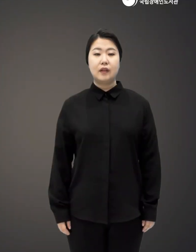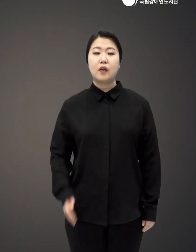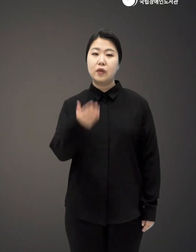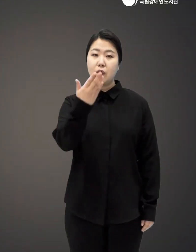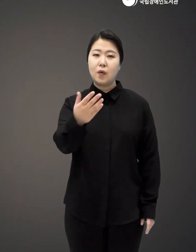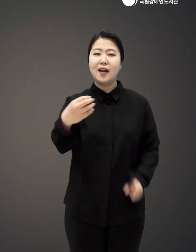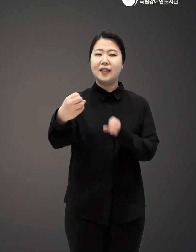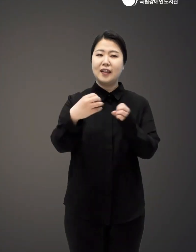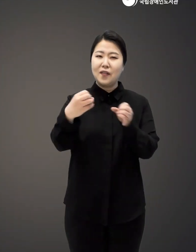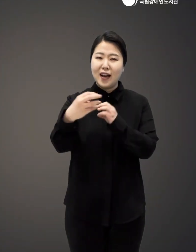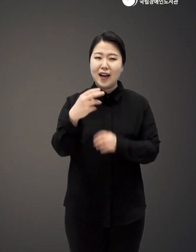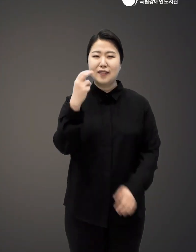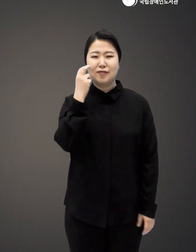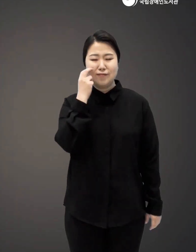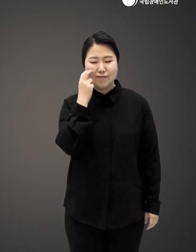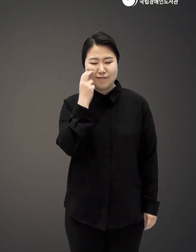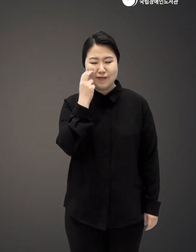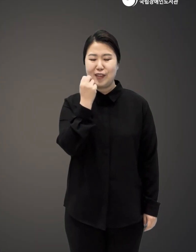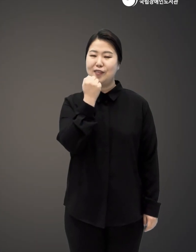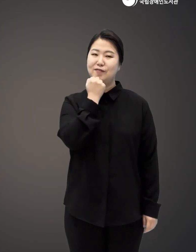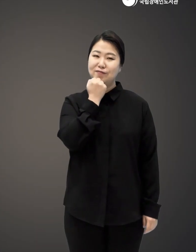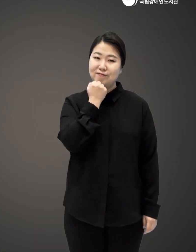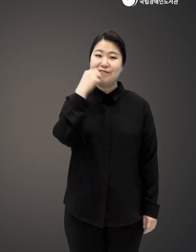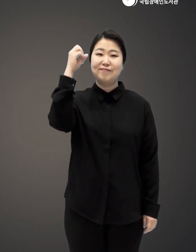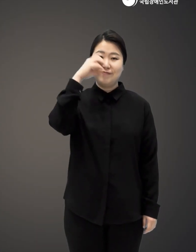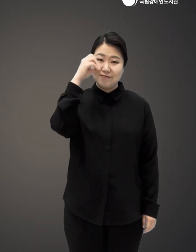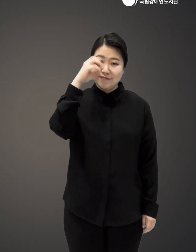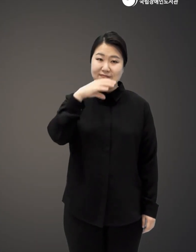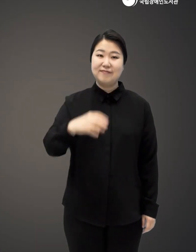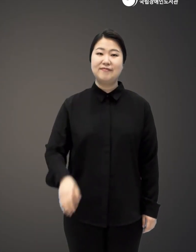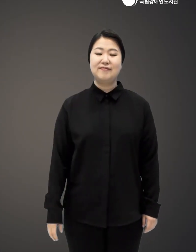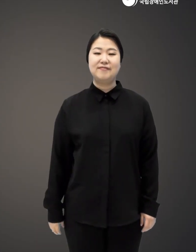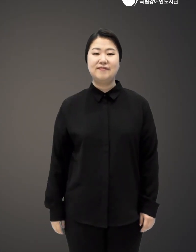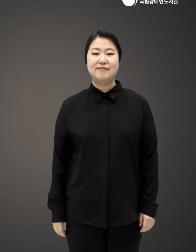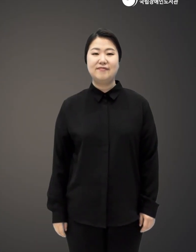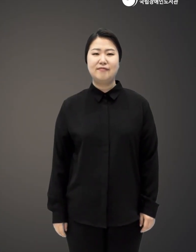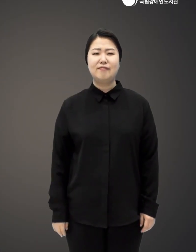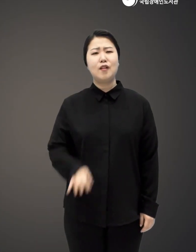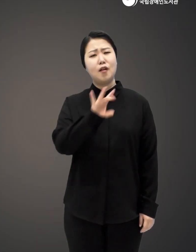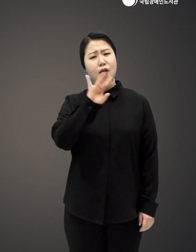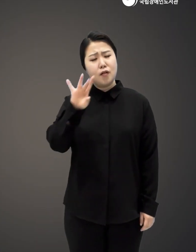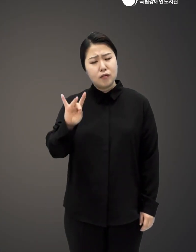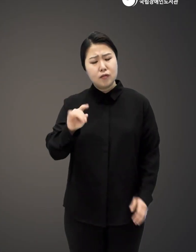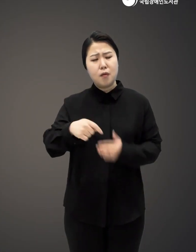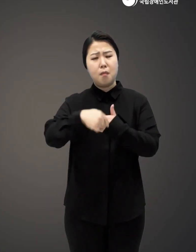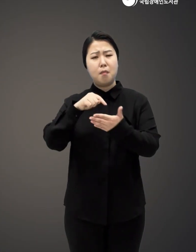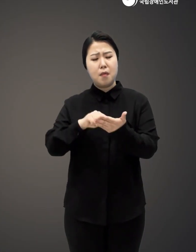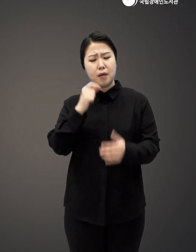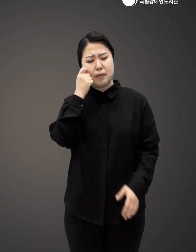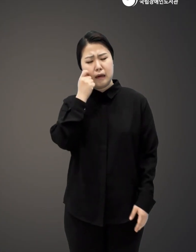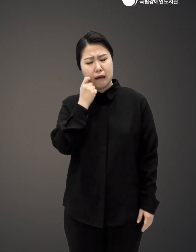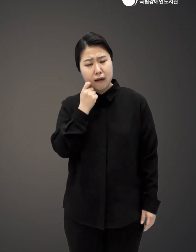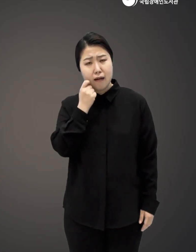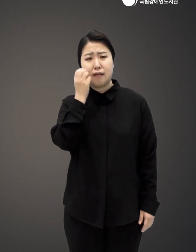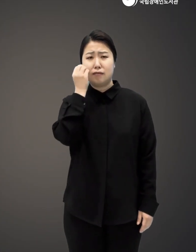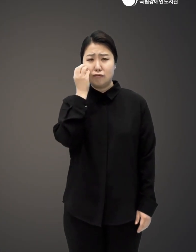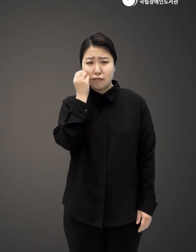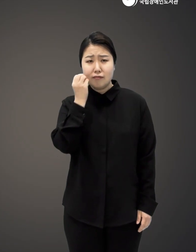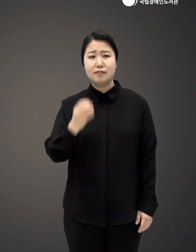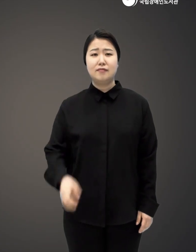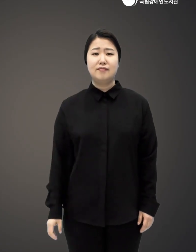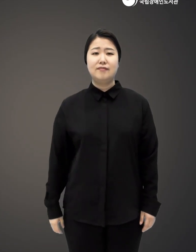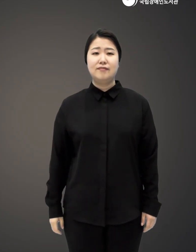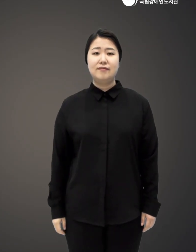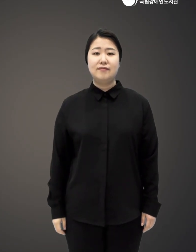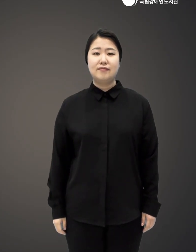너와 이런 실없는 대화를 하면서 대부분은 웃어넘기고 이상하게도 한 번씩은 마음이 미어질